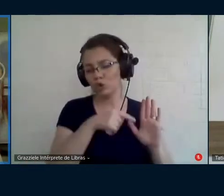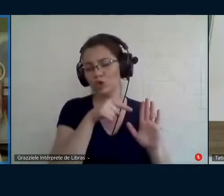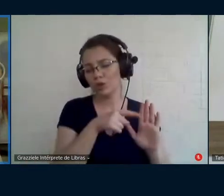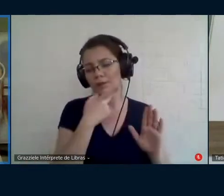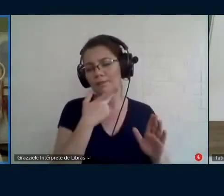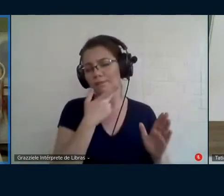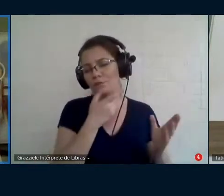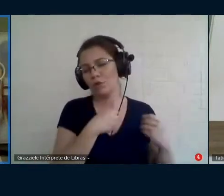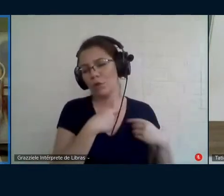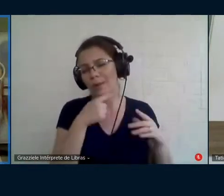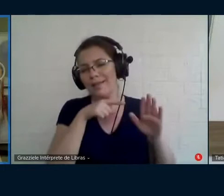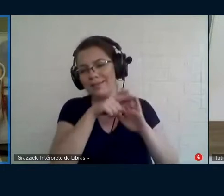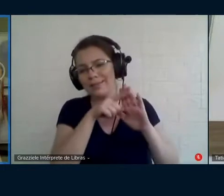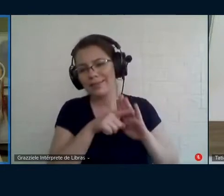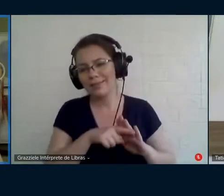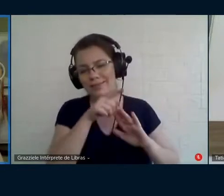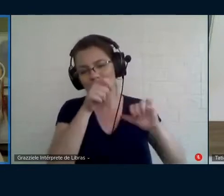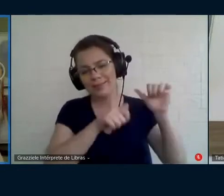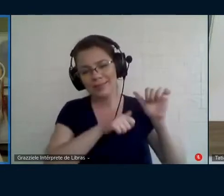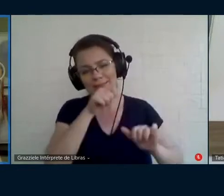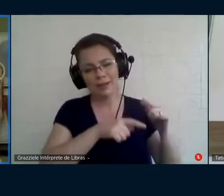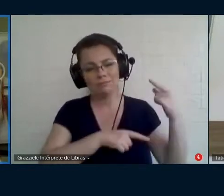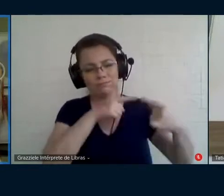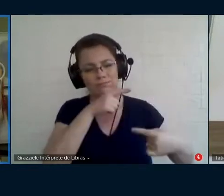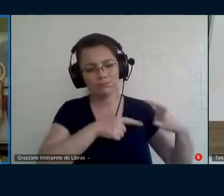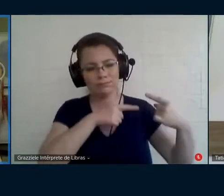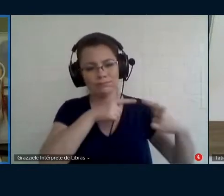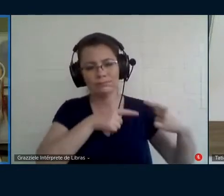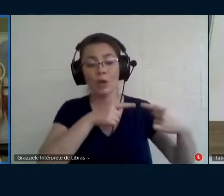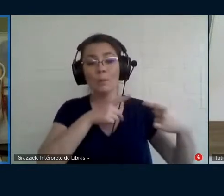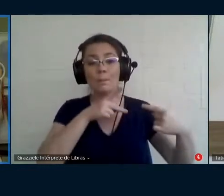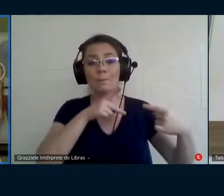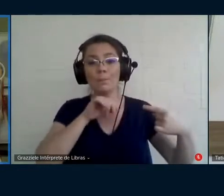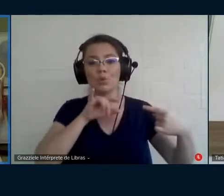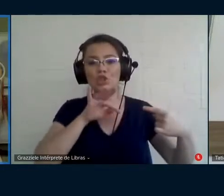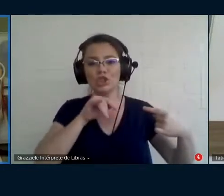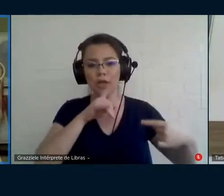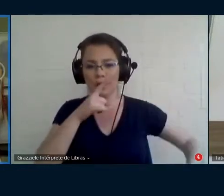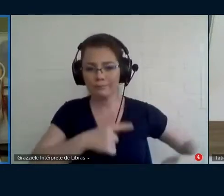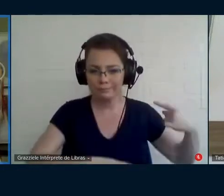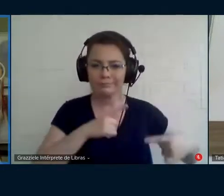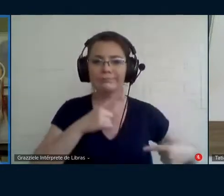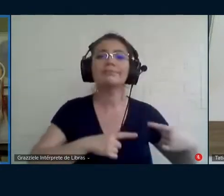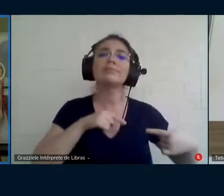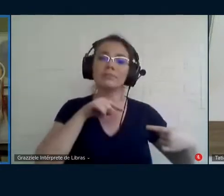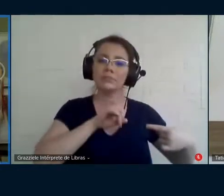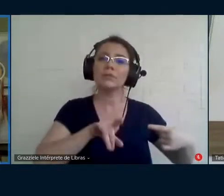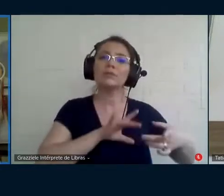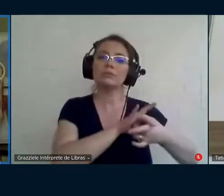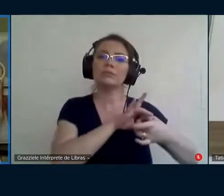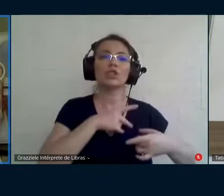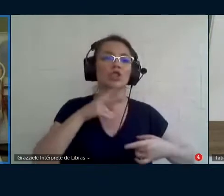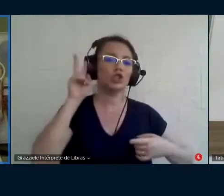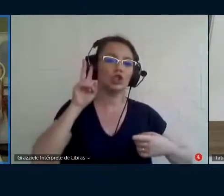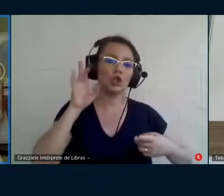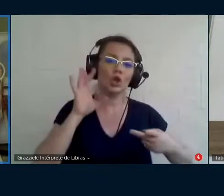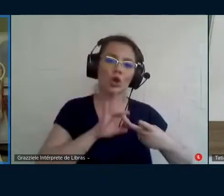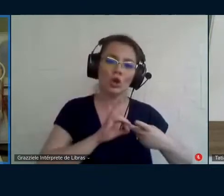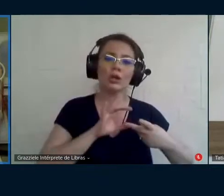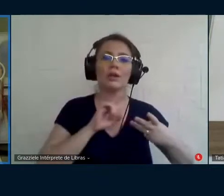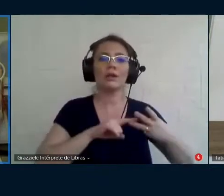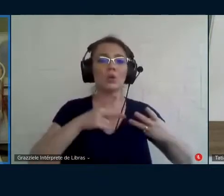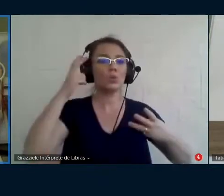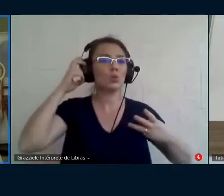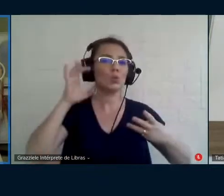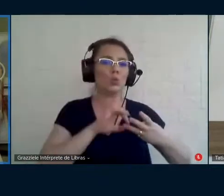interessante, você começa a fazer uma discussão política, histórica e engajada importante e é de problematizar a questão